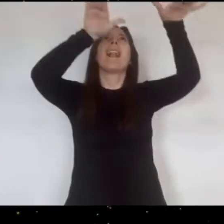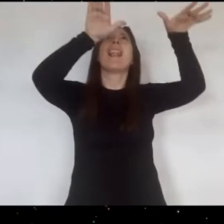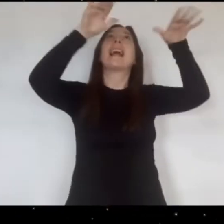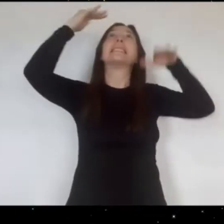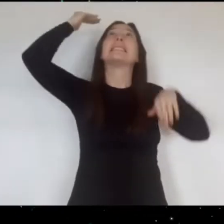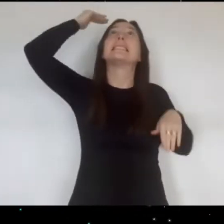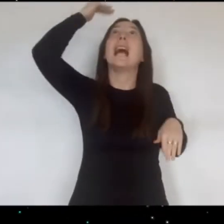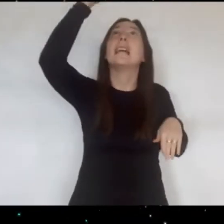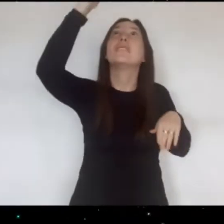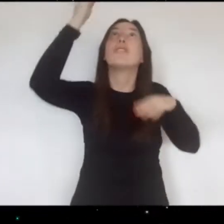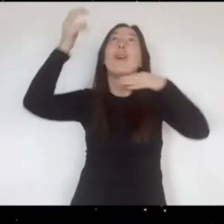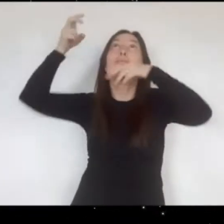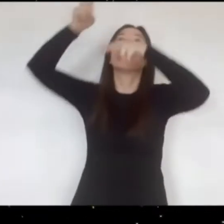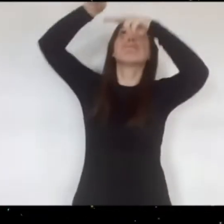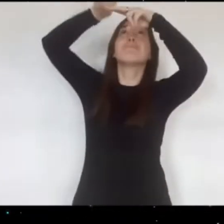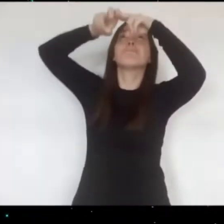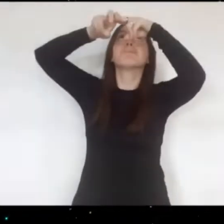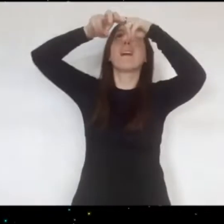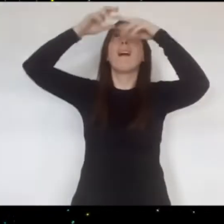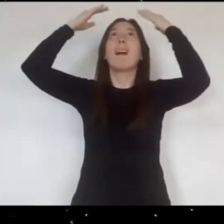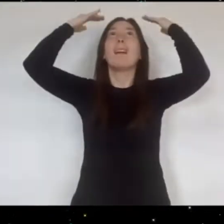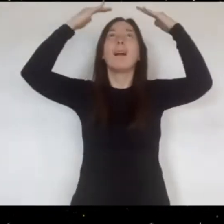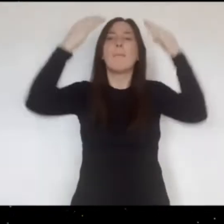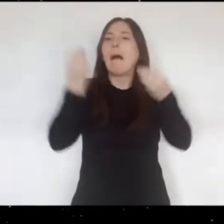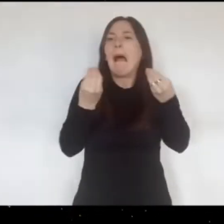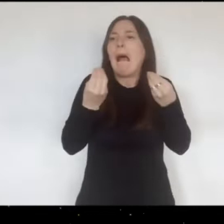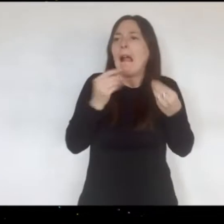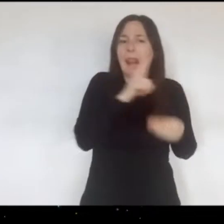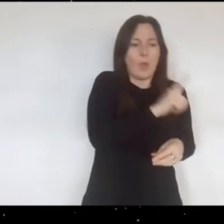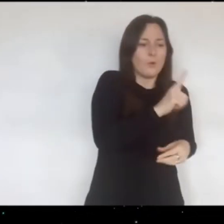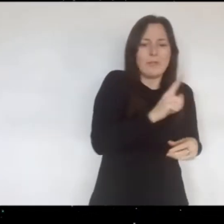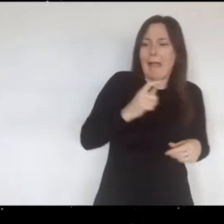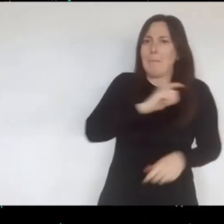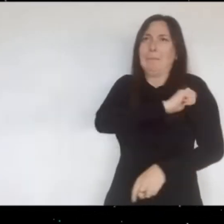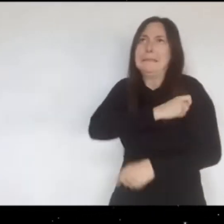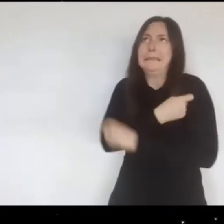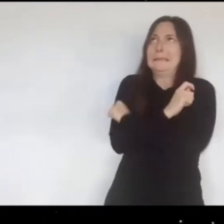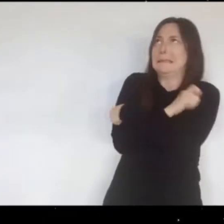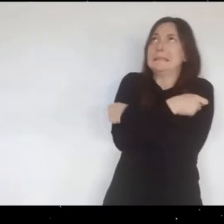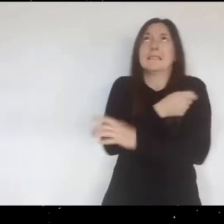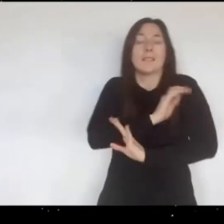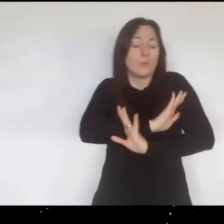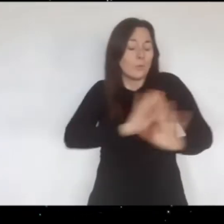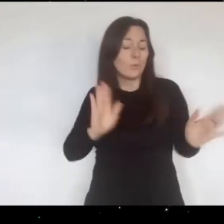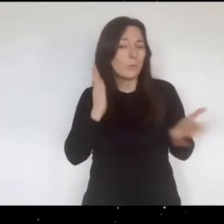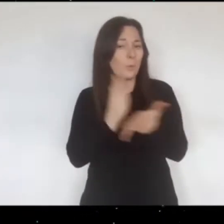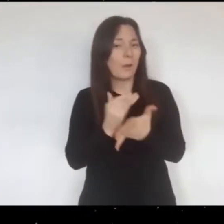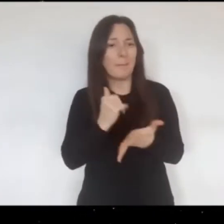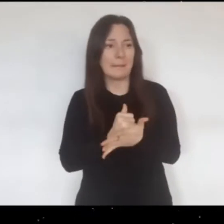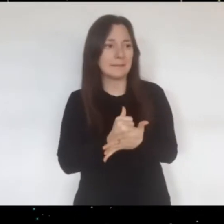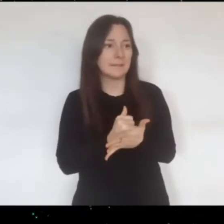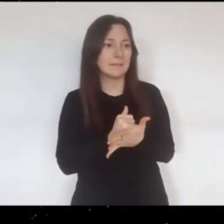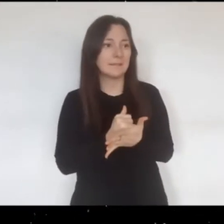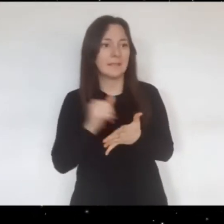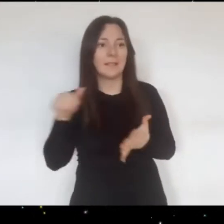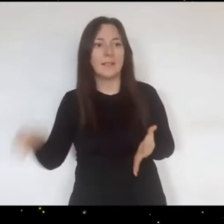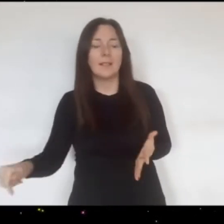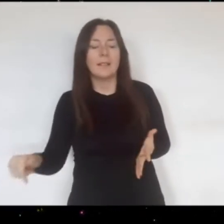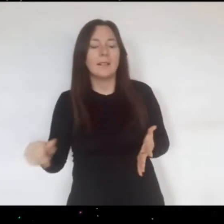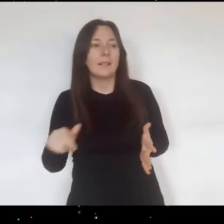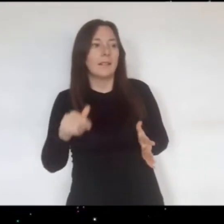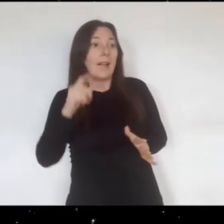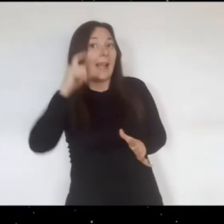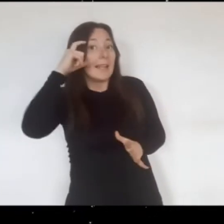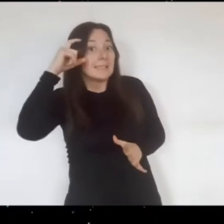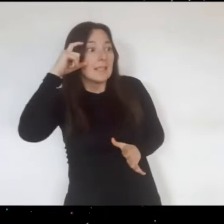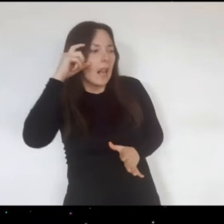arriba y que subía hasta el techo para que ya no la pellizcaran más Y